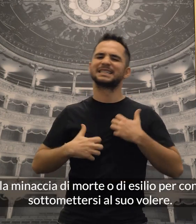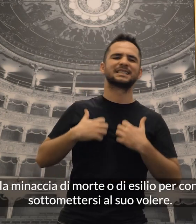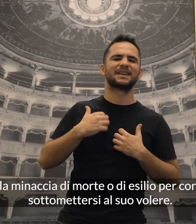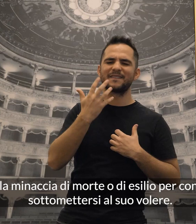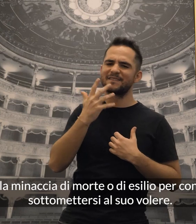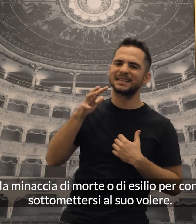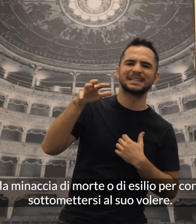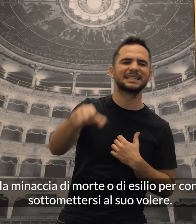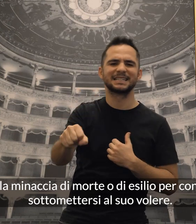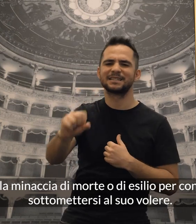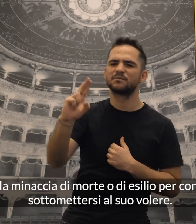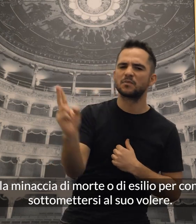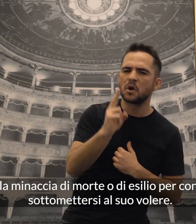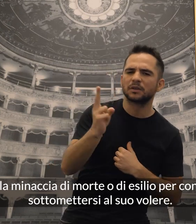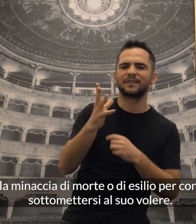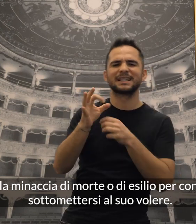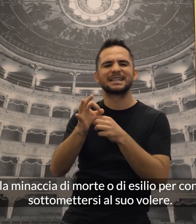convincerla a sottomettersi al suo volere.